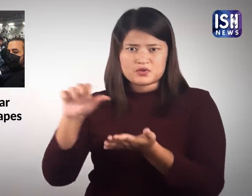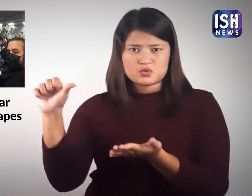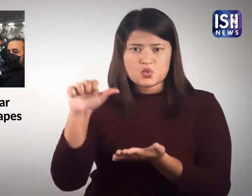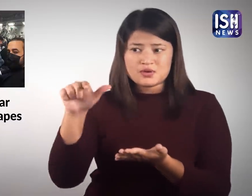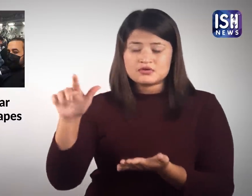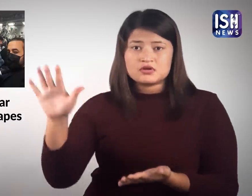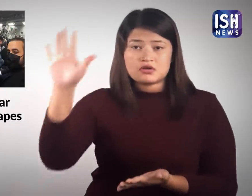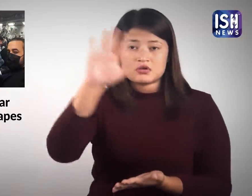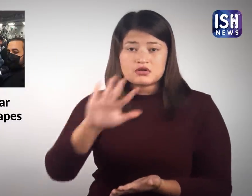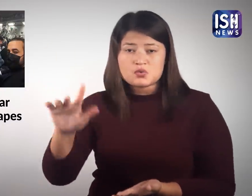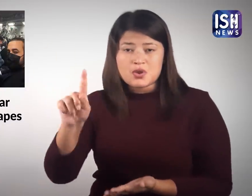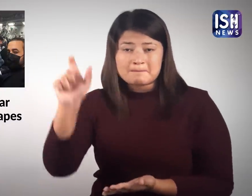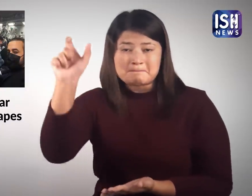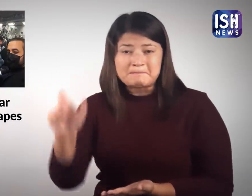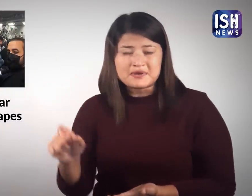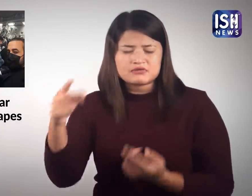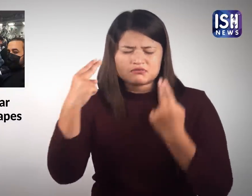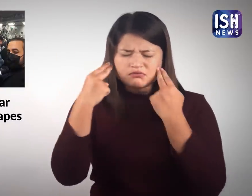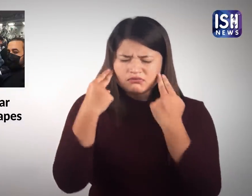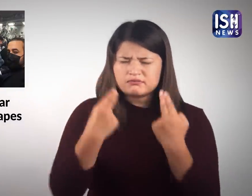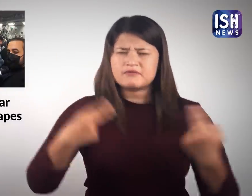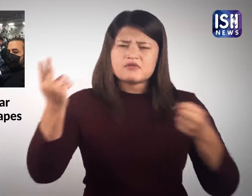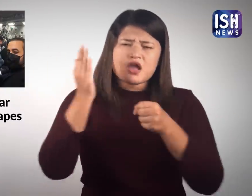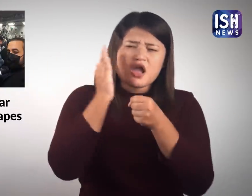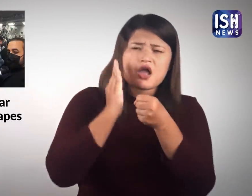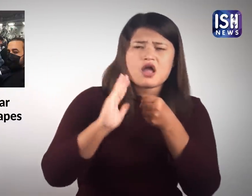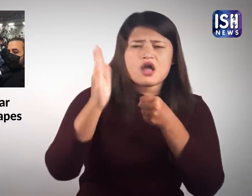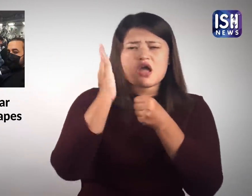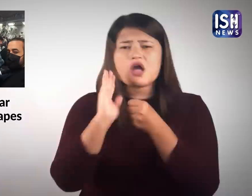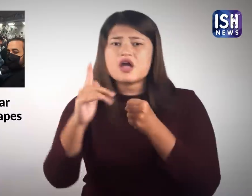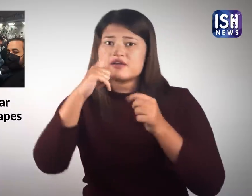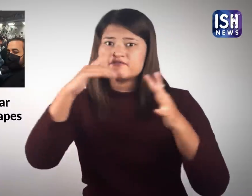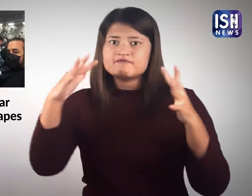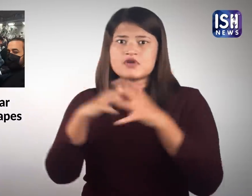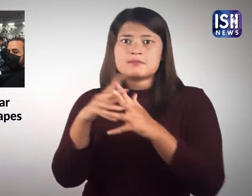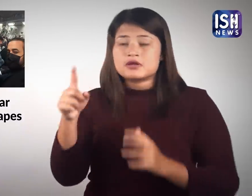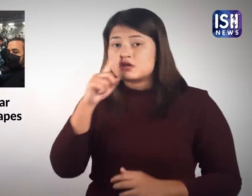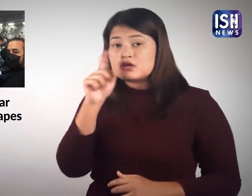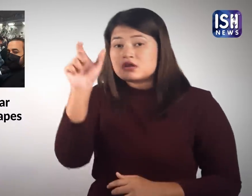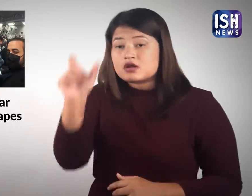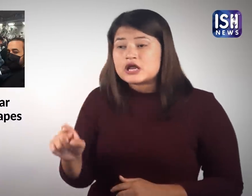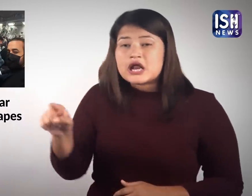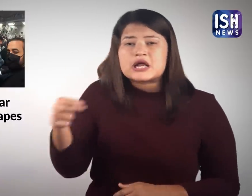अफगानिस्तान की सबसे बड़ी महिला पॉप स्टार आर्याना सईध है जिनकी उमर 36 वर्ष है